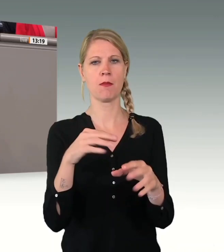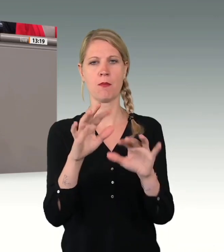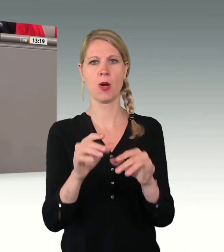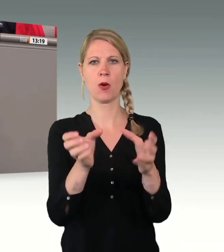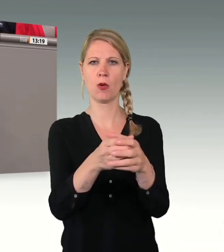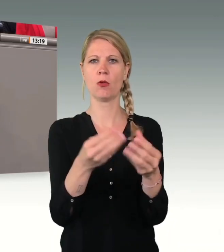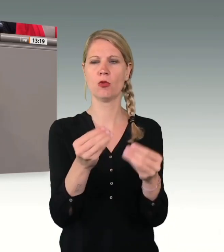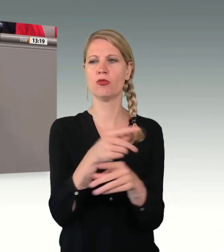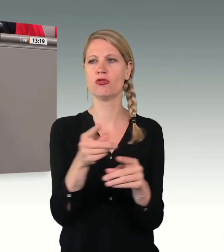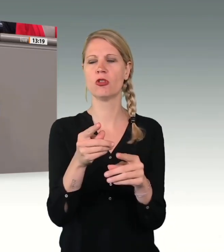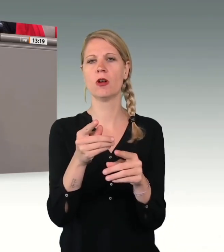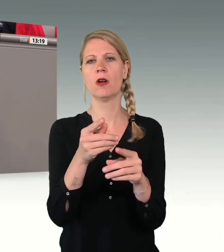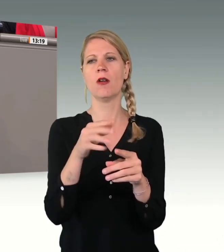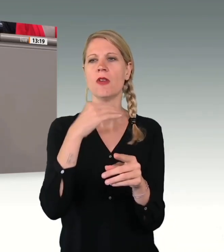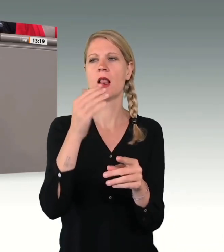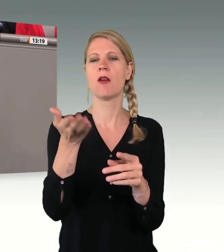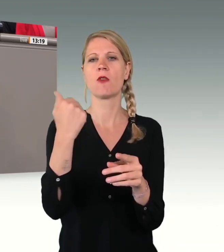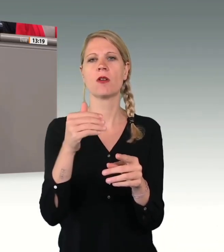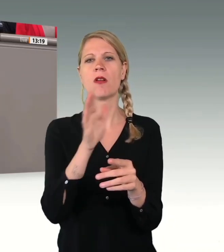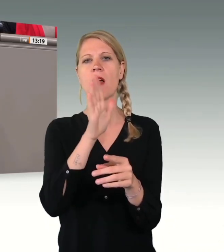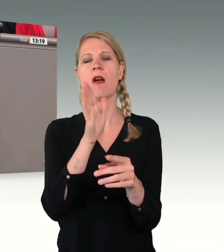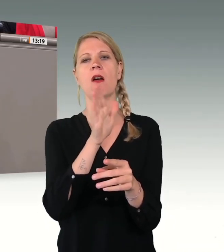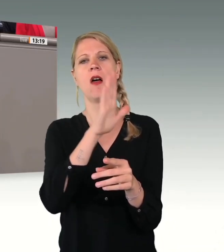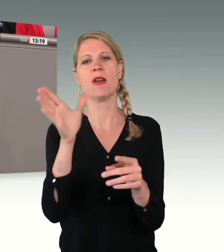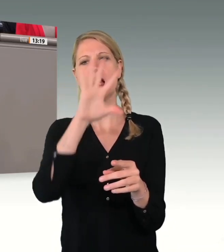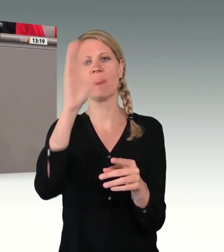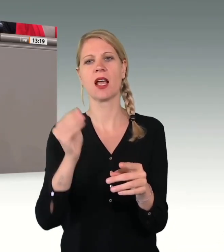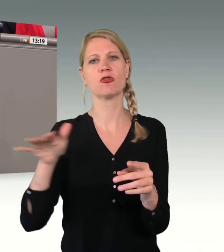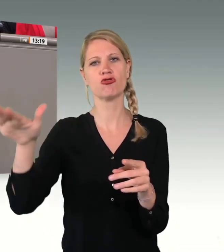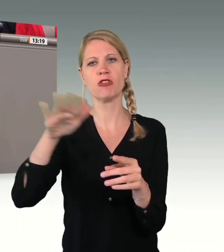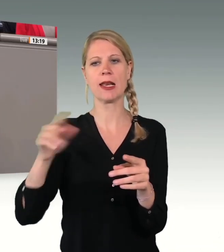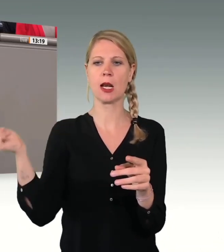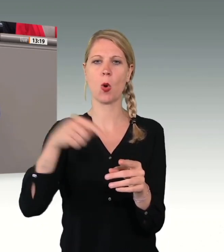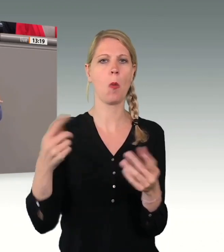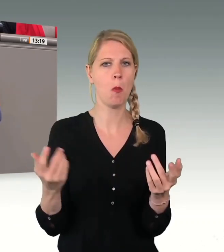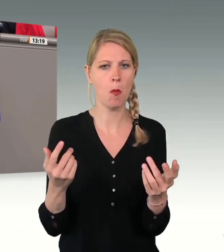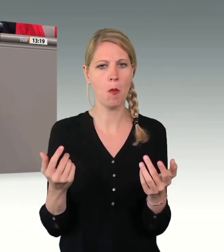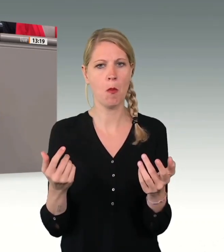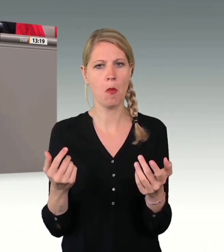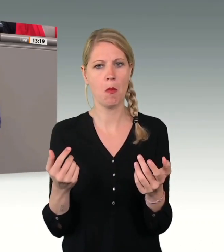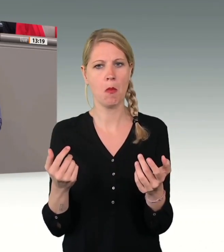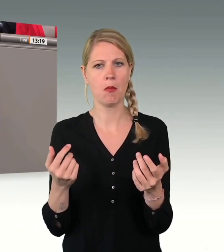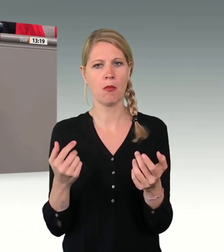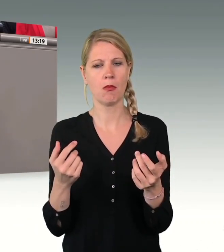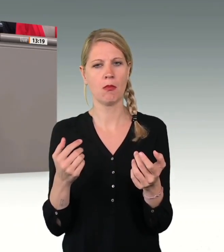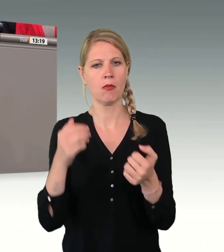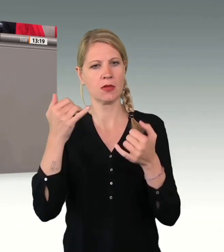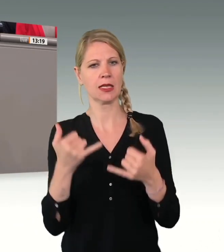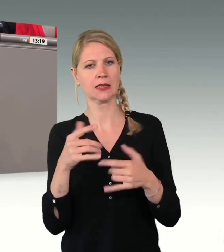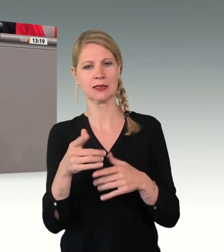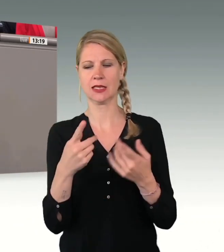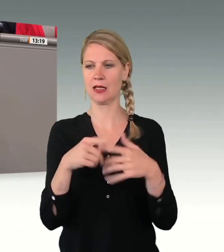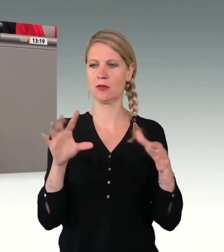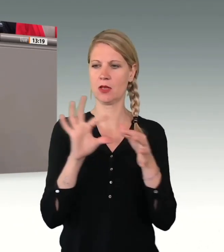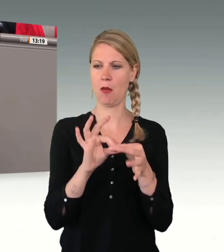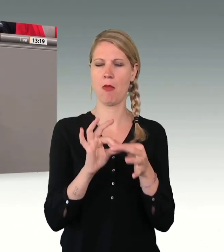westafrikanischen Ländern. Dann erlebe ich Sie. Dann muss ich an einem anderen Zusammenhang geprägtes Zitat